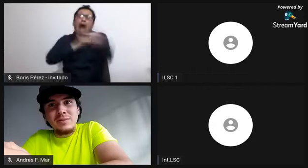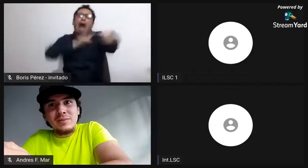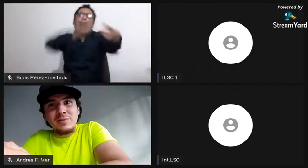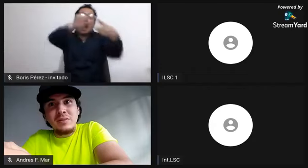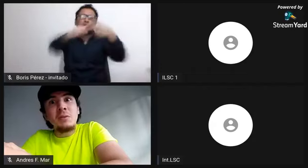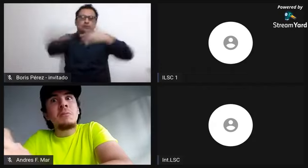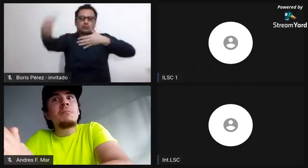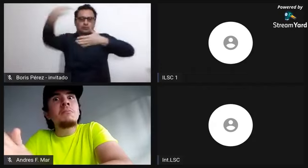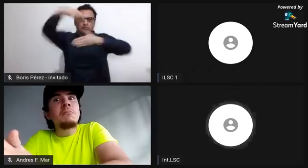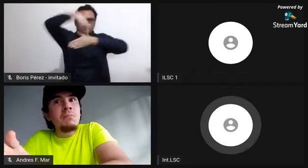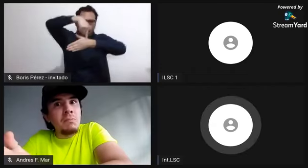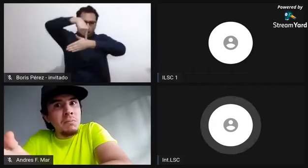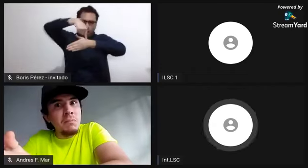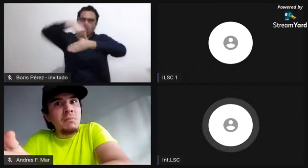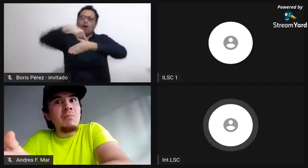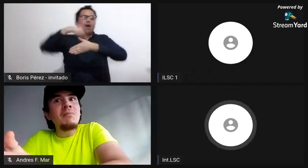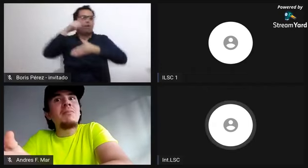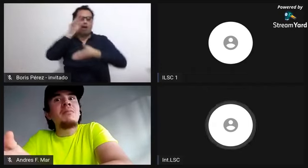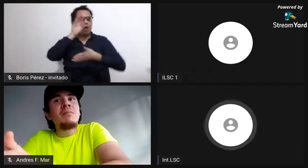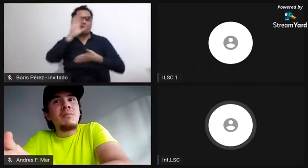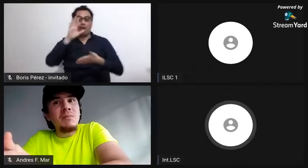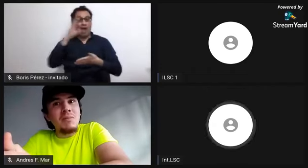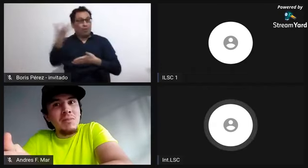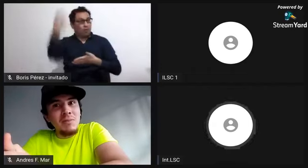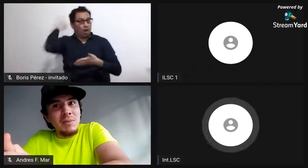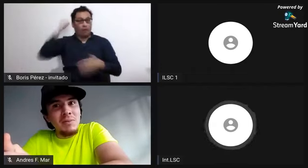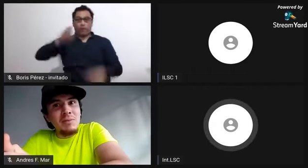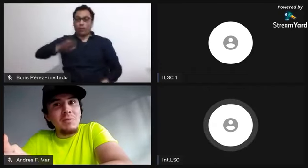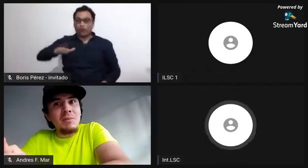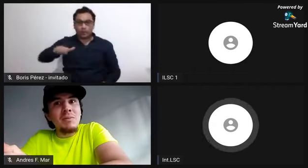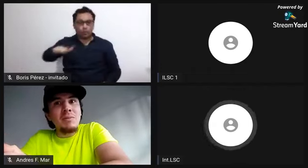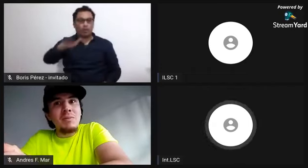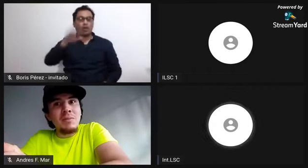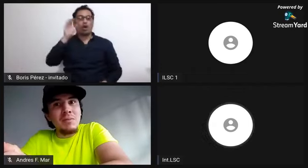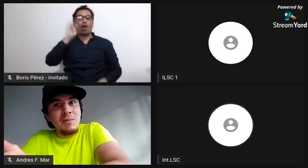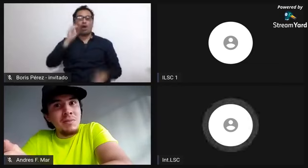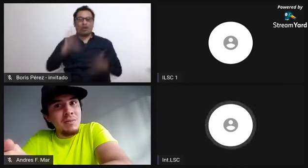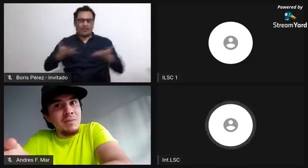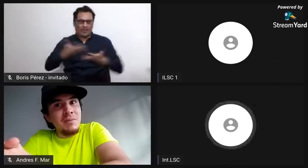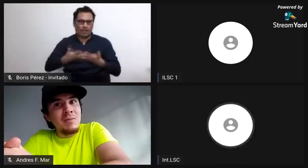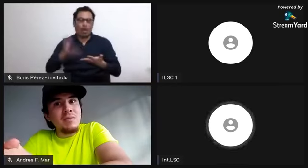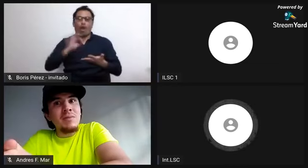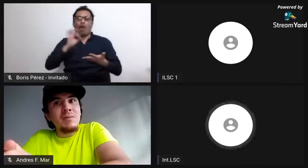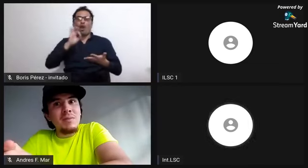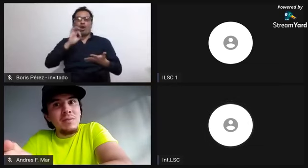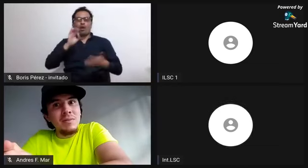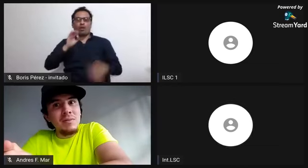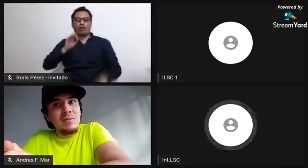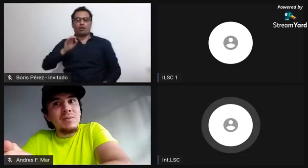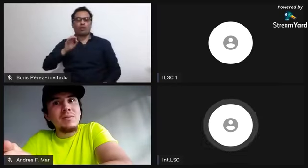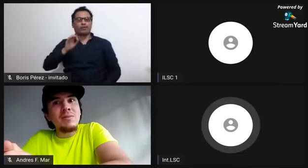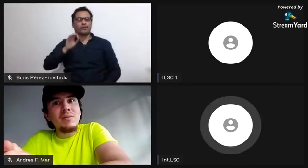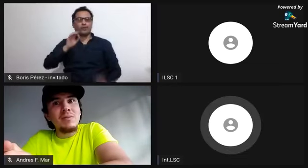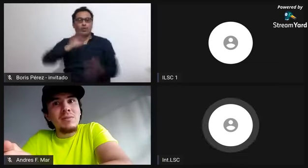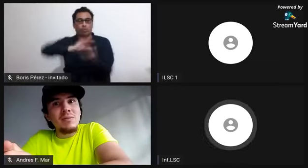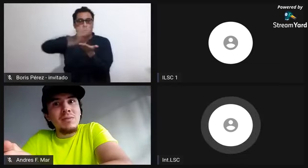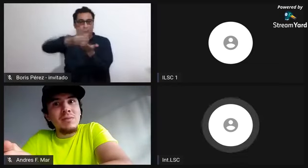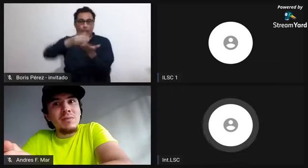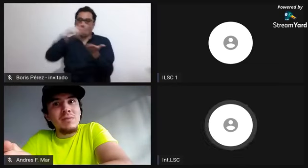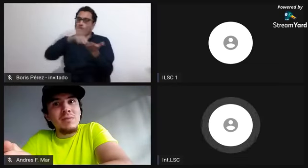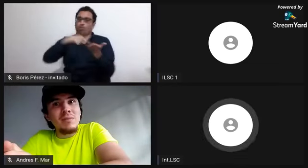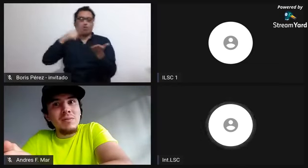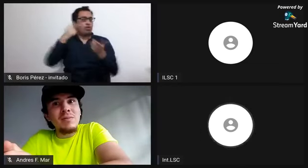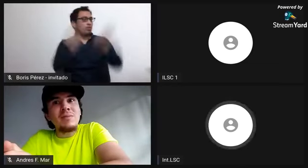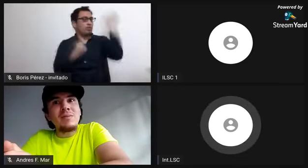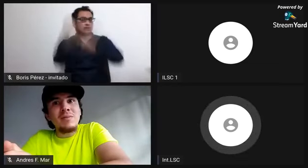Hay que entender que el puerto de Cartagena fue el principal puerto al cual llegaron los esclavos inicialmente. Y a partir de ahí se